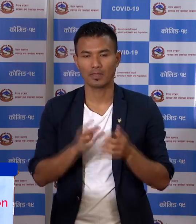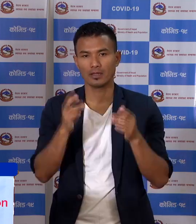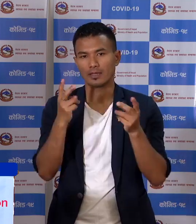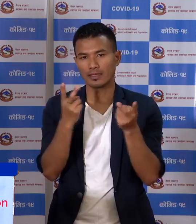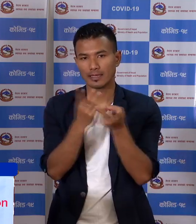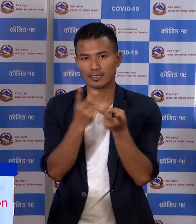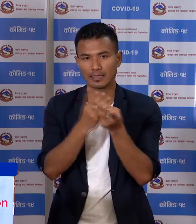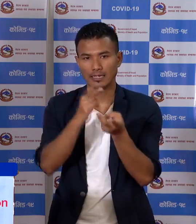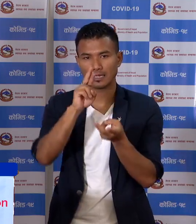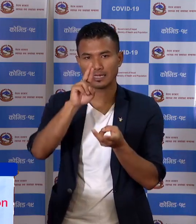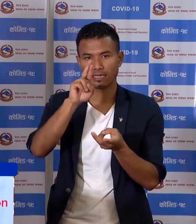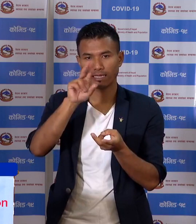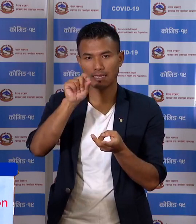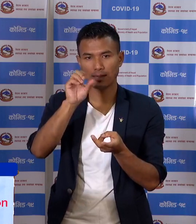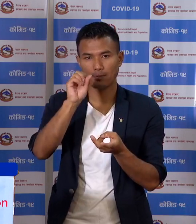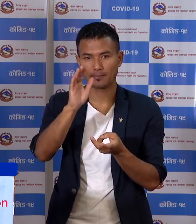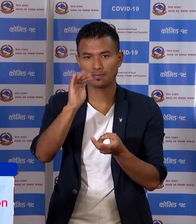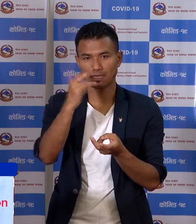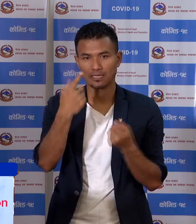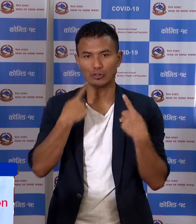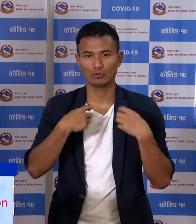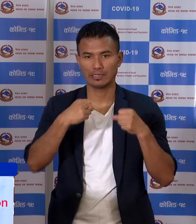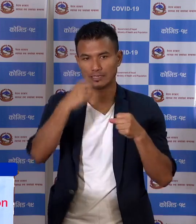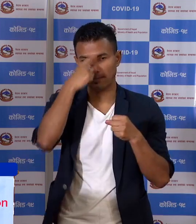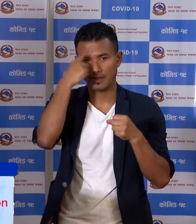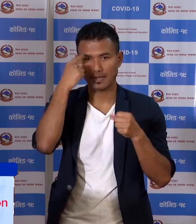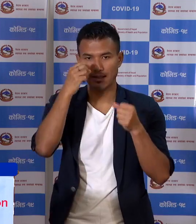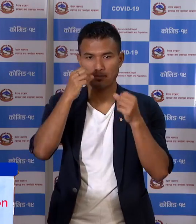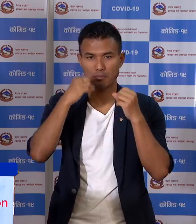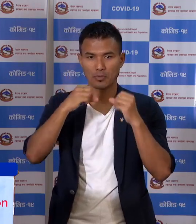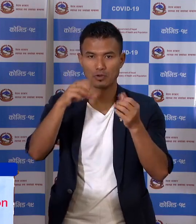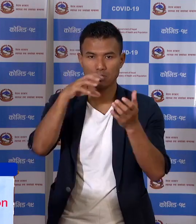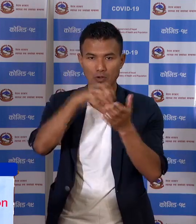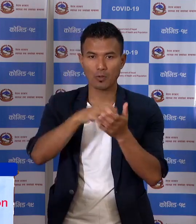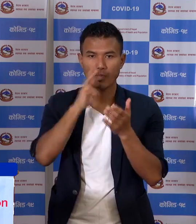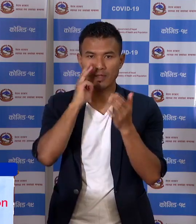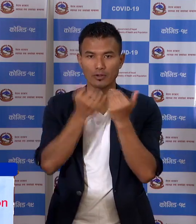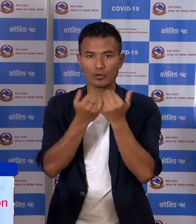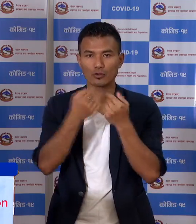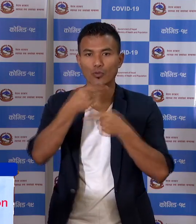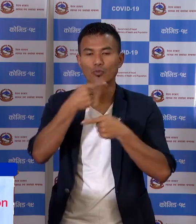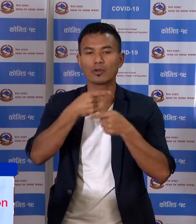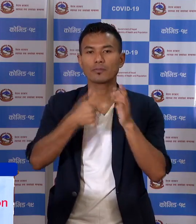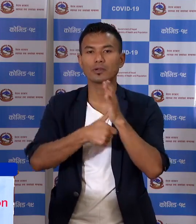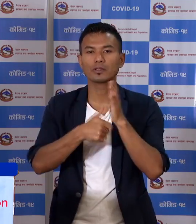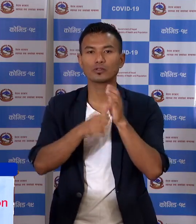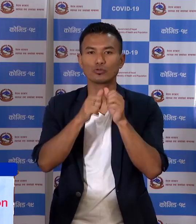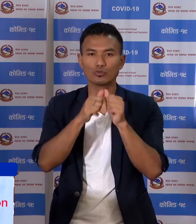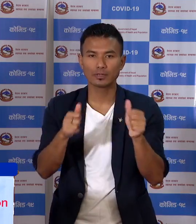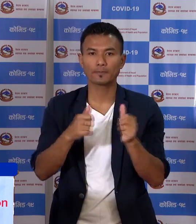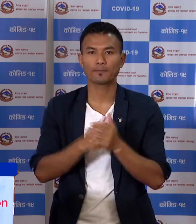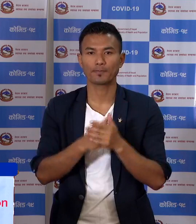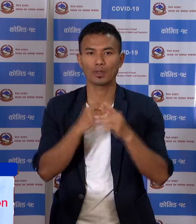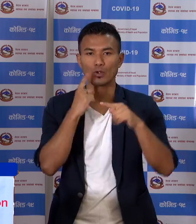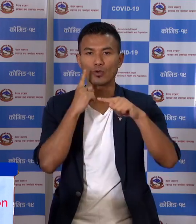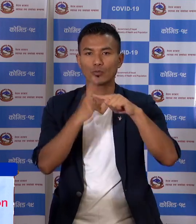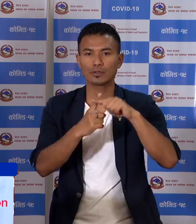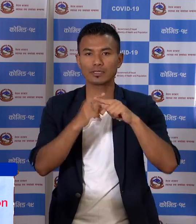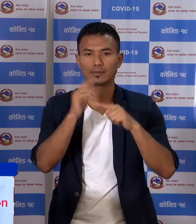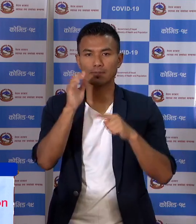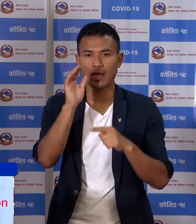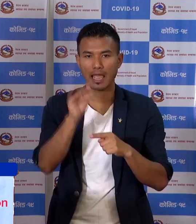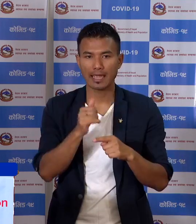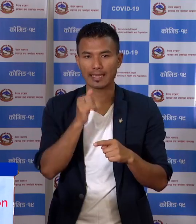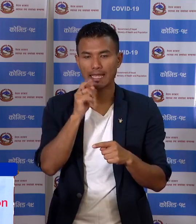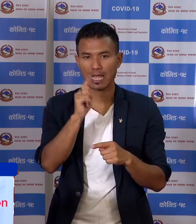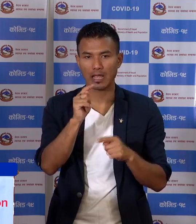गरी राप्ति स्वास्ते बिग्यान पर्ति स्थान मा गरी एको नमुना परिक्षेन मा पोजेटिव आउनु